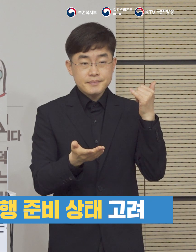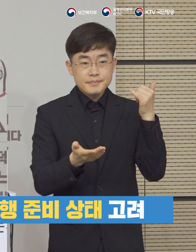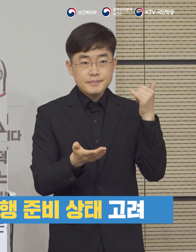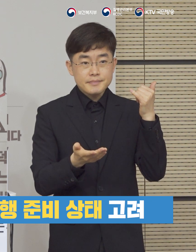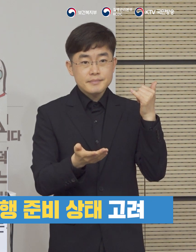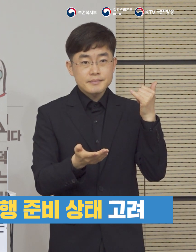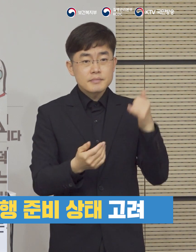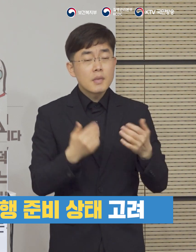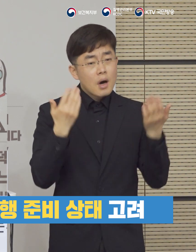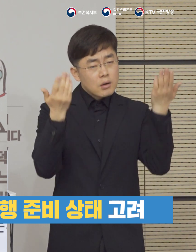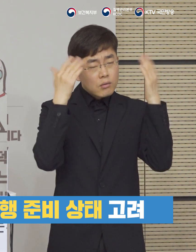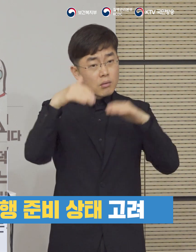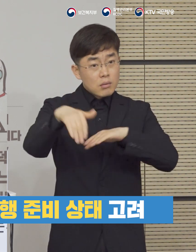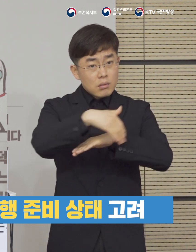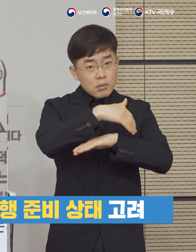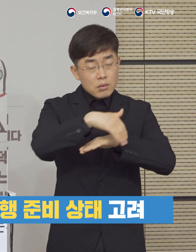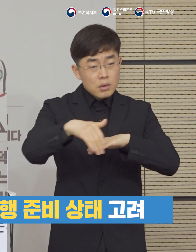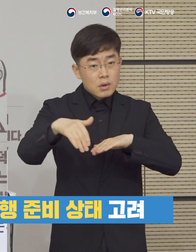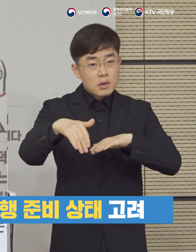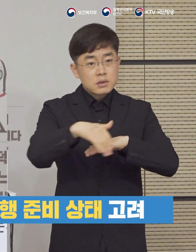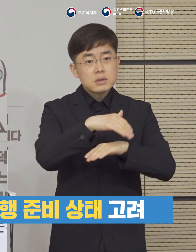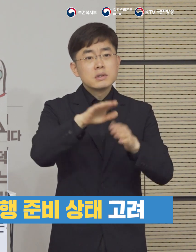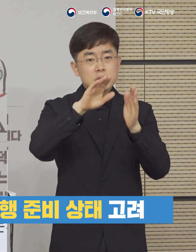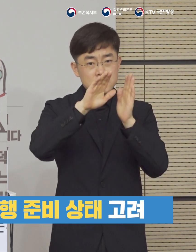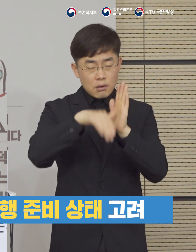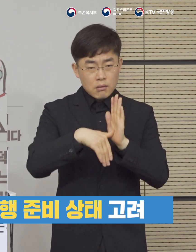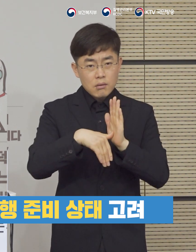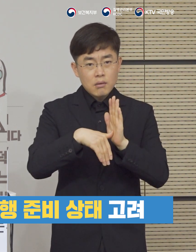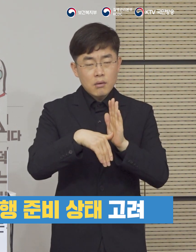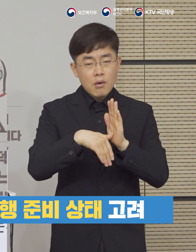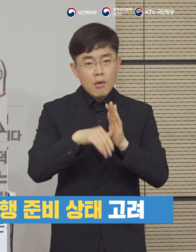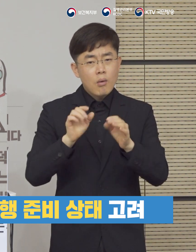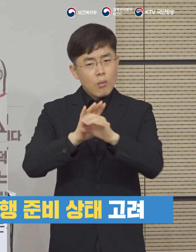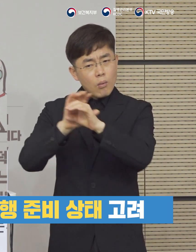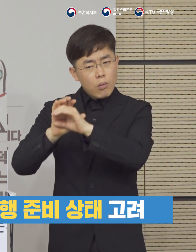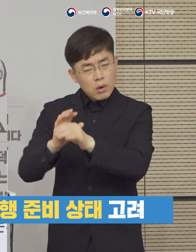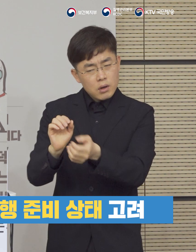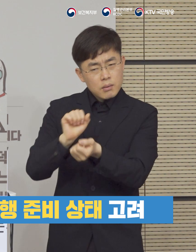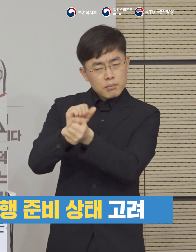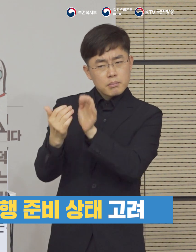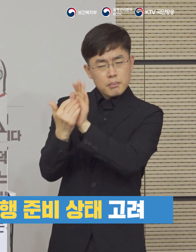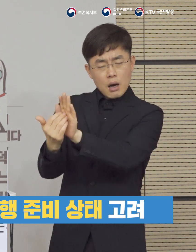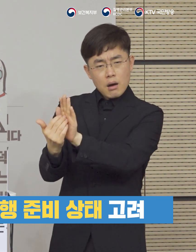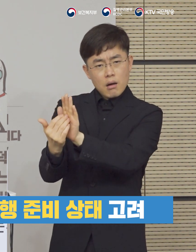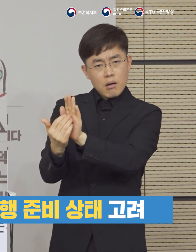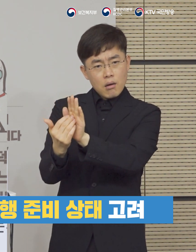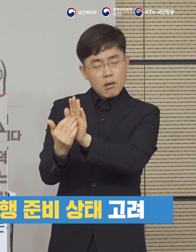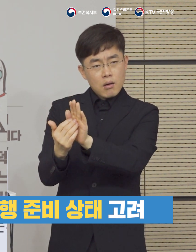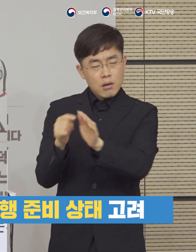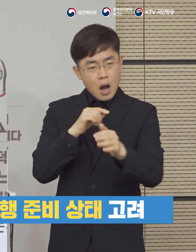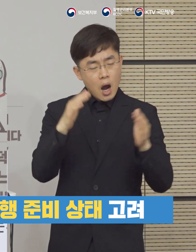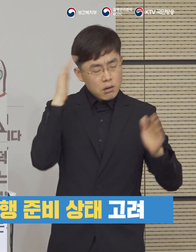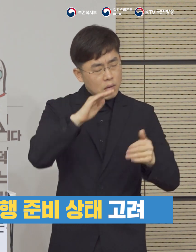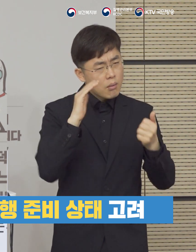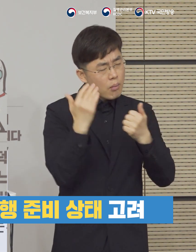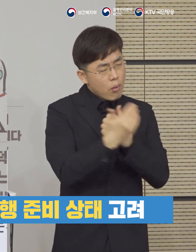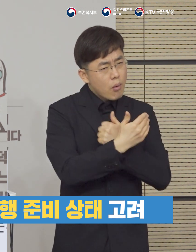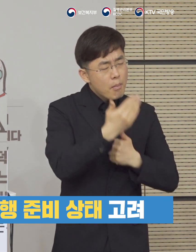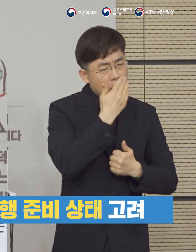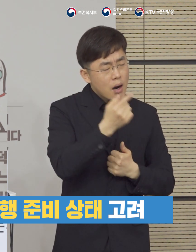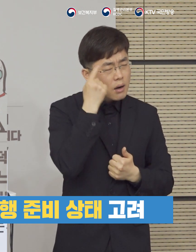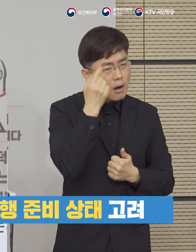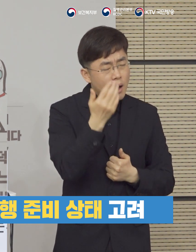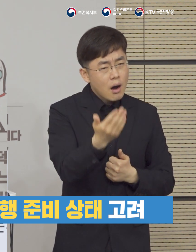등교 개학의 이후에서도 코로나19로부터의 감염이 학생들을